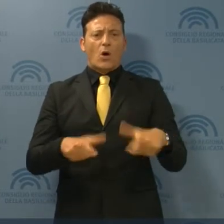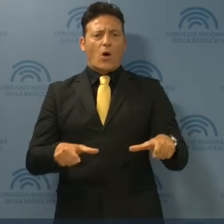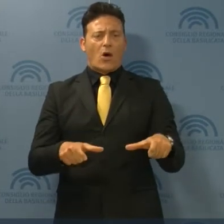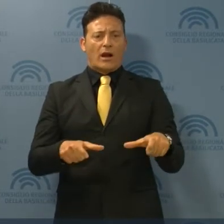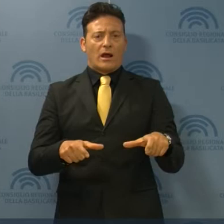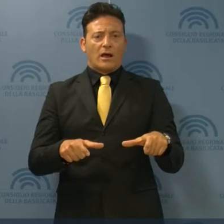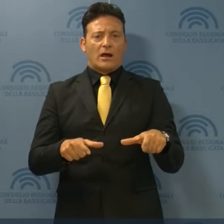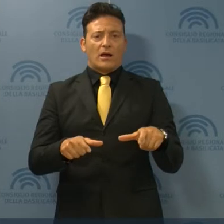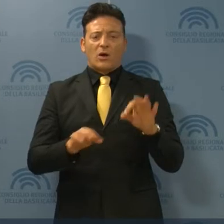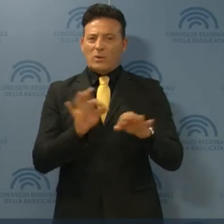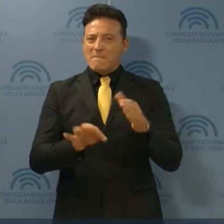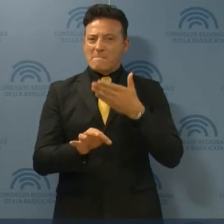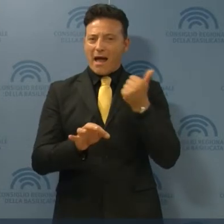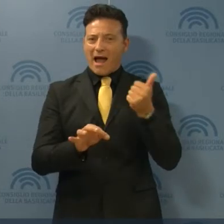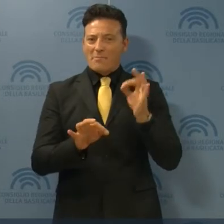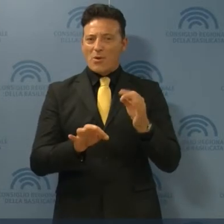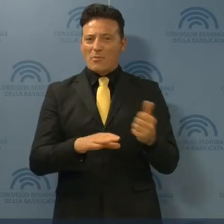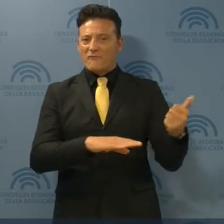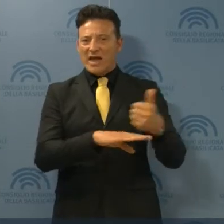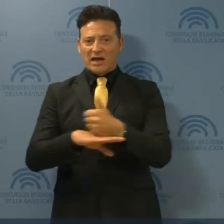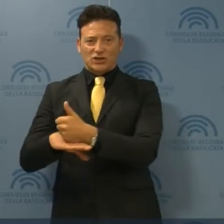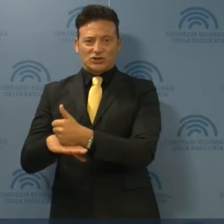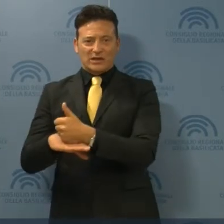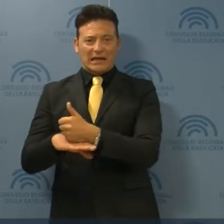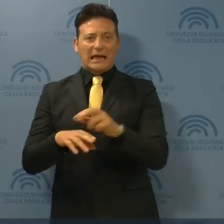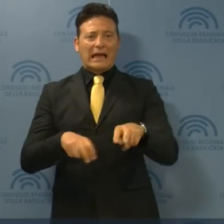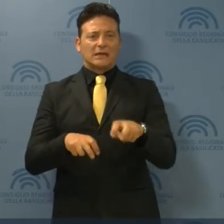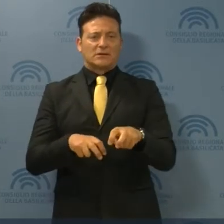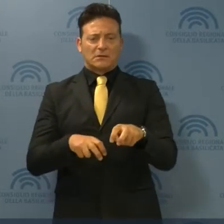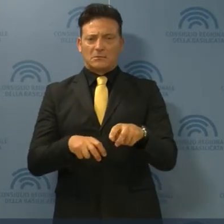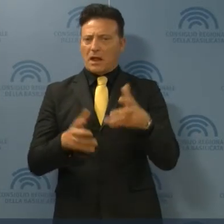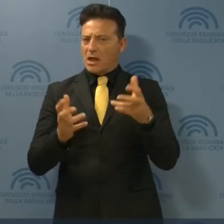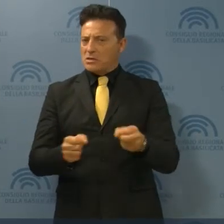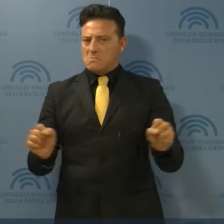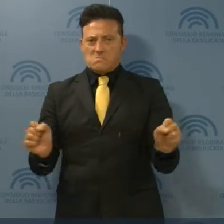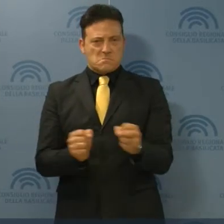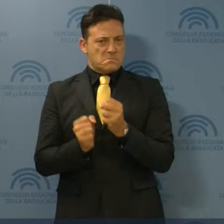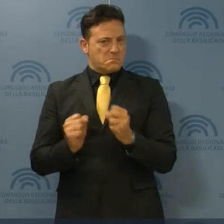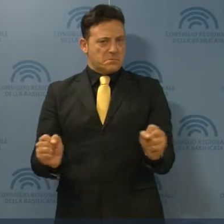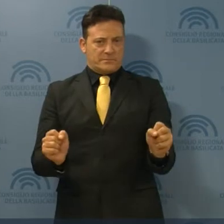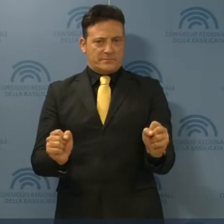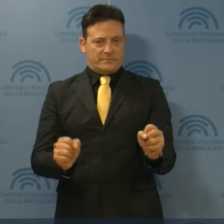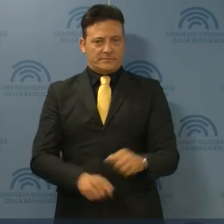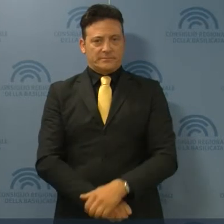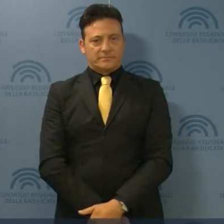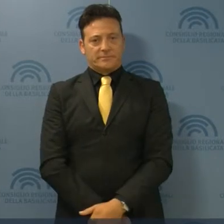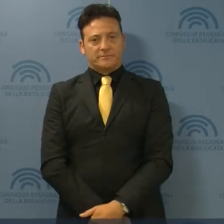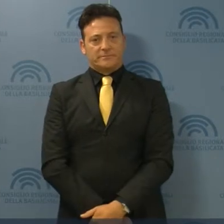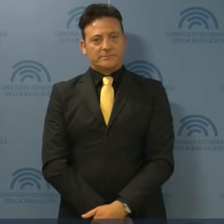La non curanza dei vertici dell'ente irrigazione è inconcepibile e non è tollerabile.